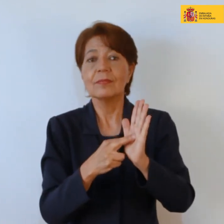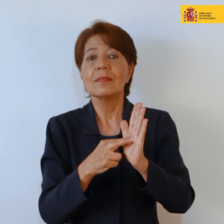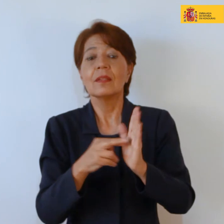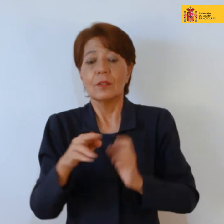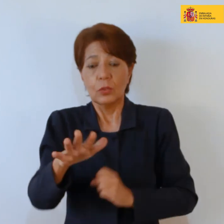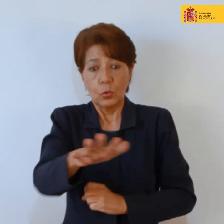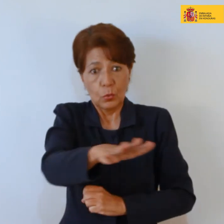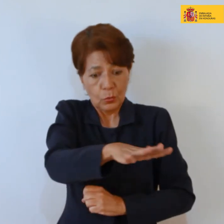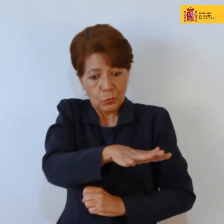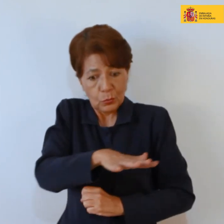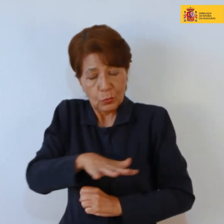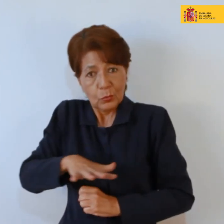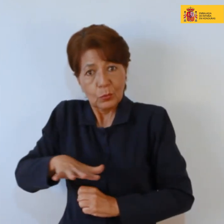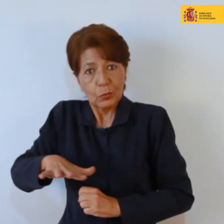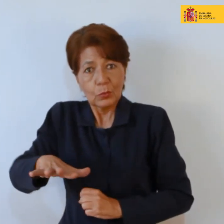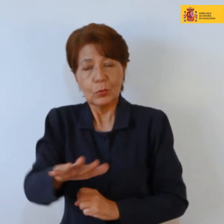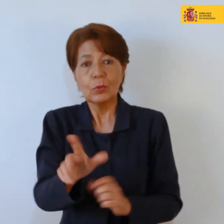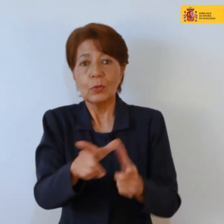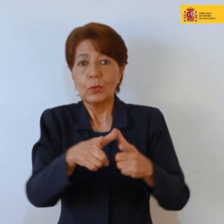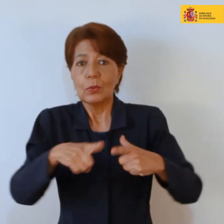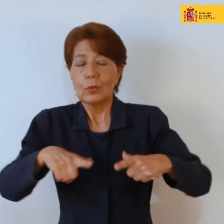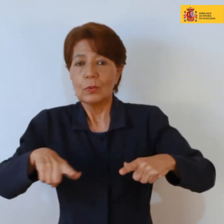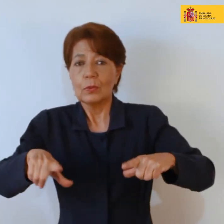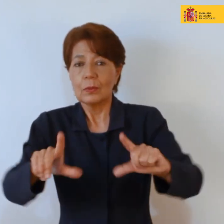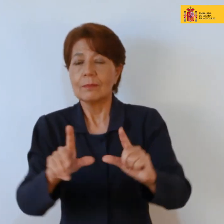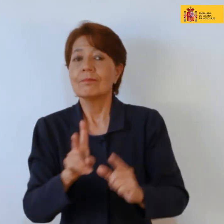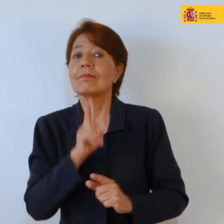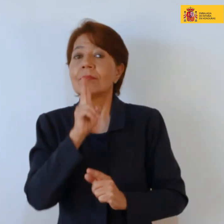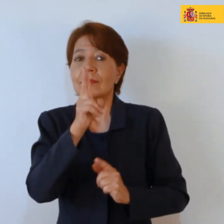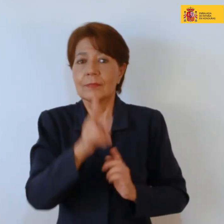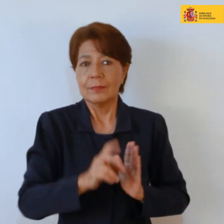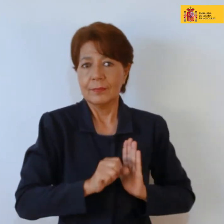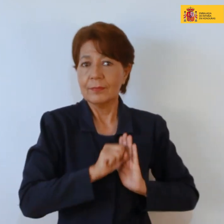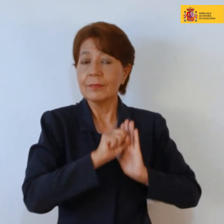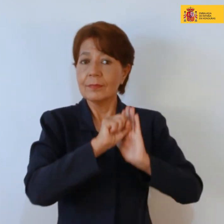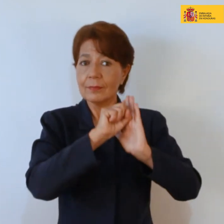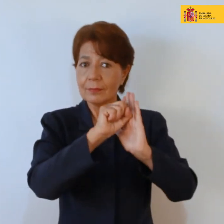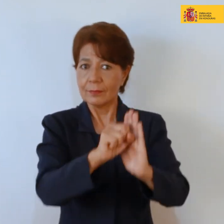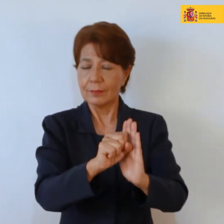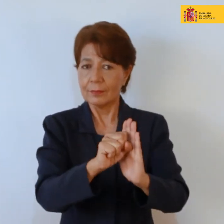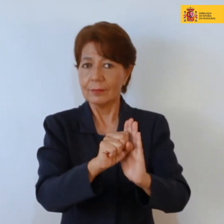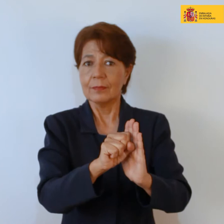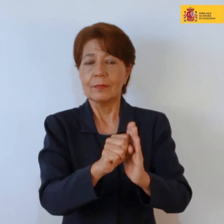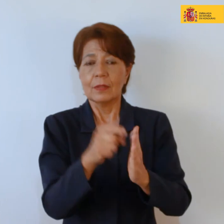geográfico, pero que fueran símbolo de una lucha